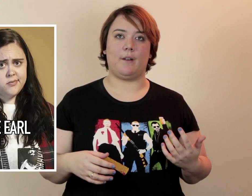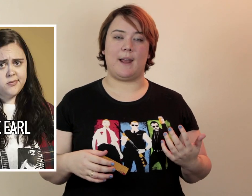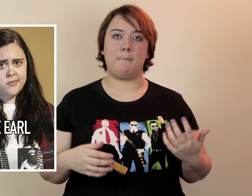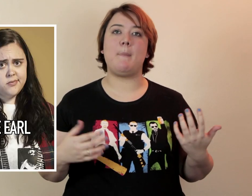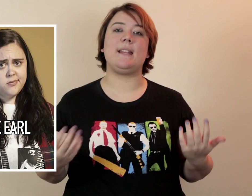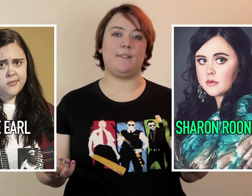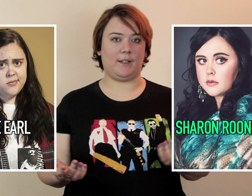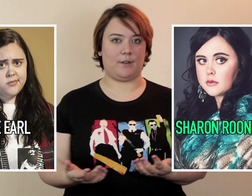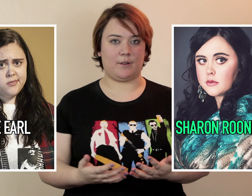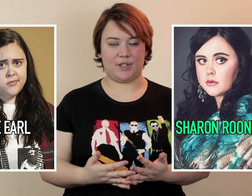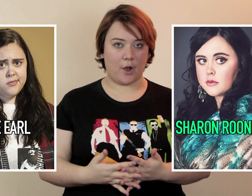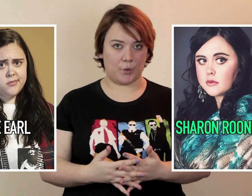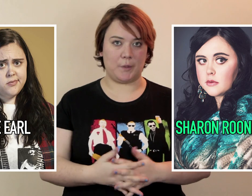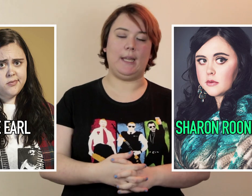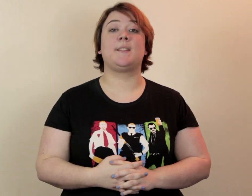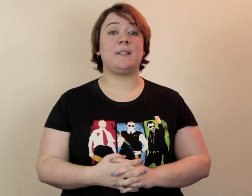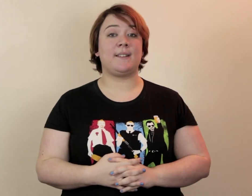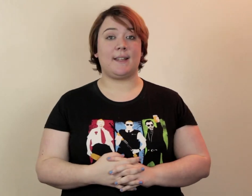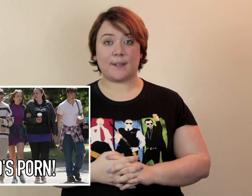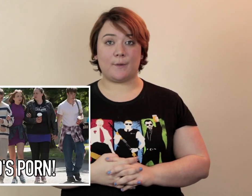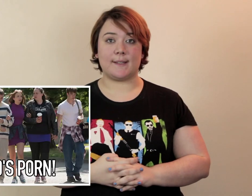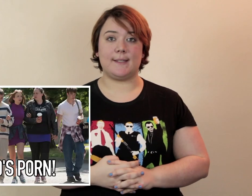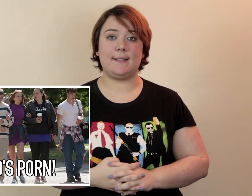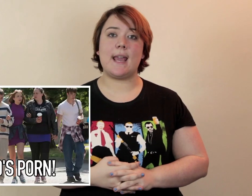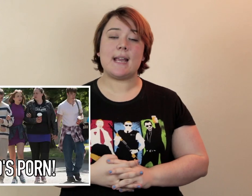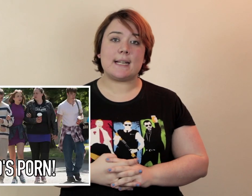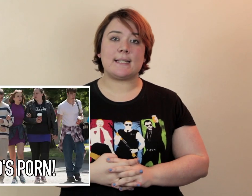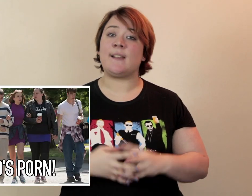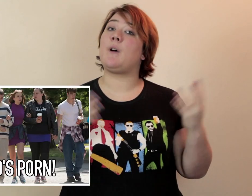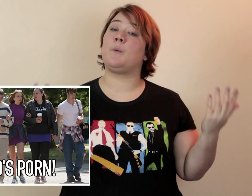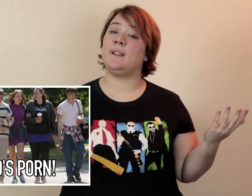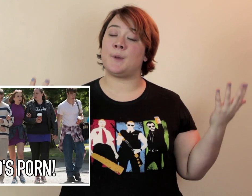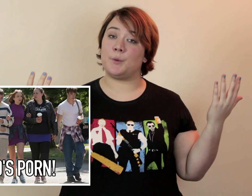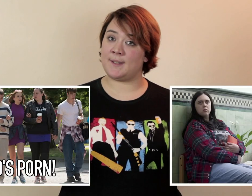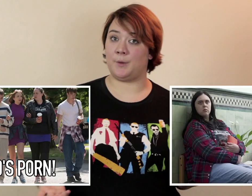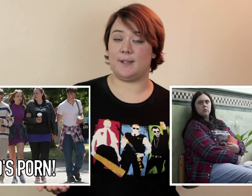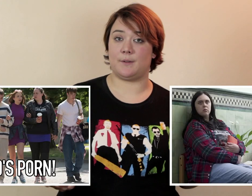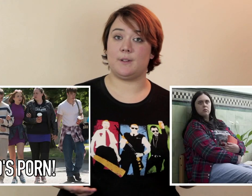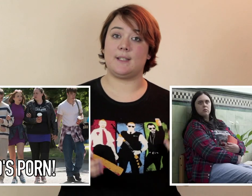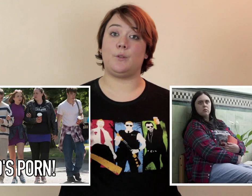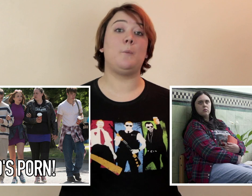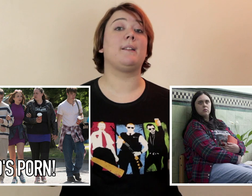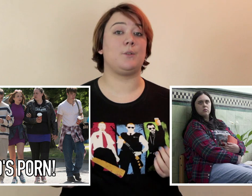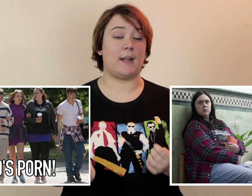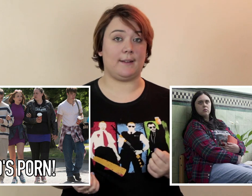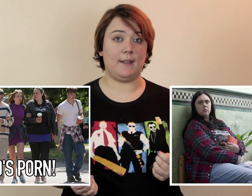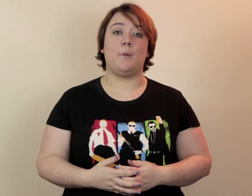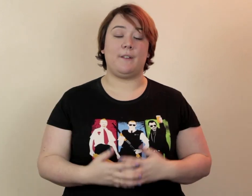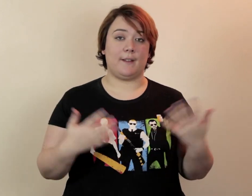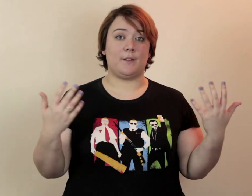la magnifique Sharon Rooney Ça se passe dans les années 90 Et ça va vous raconter l'histoire de celle adolescente Qui a deux particularités Hormis que c